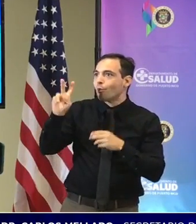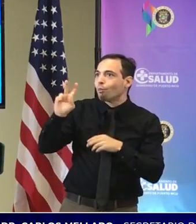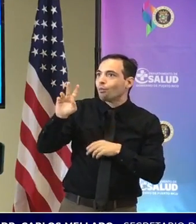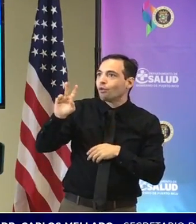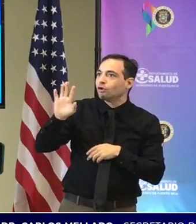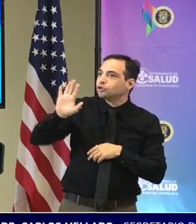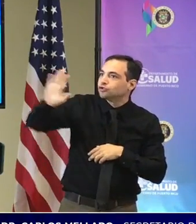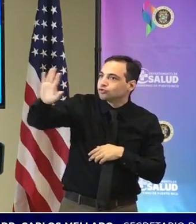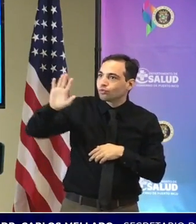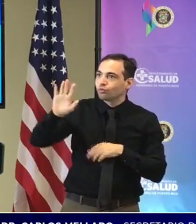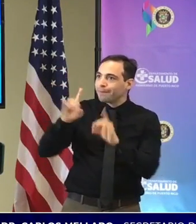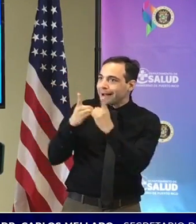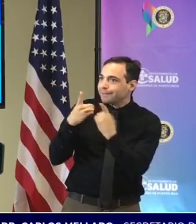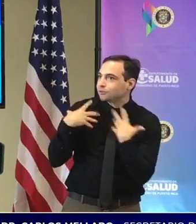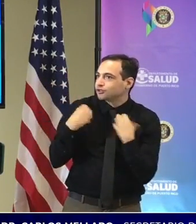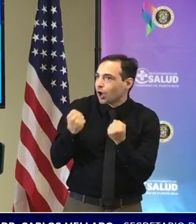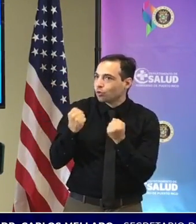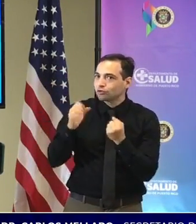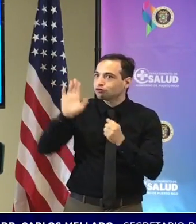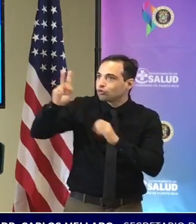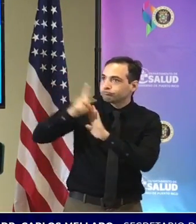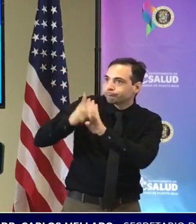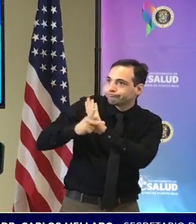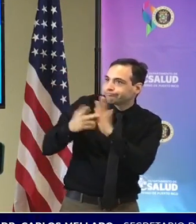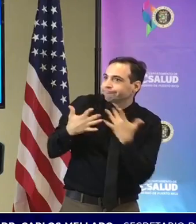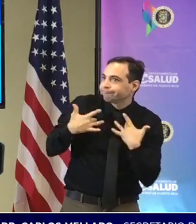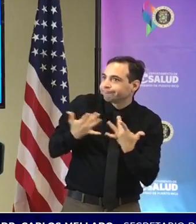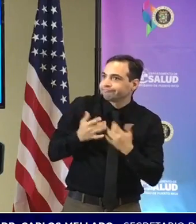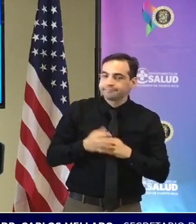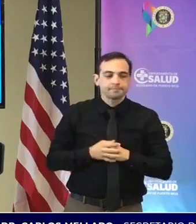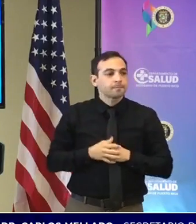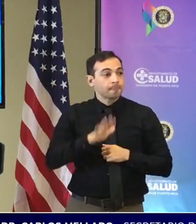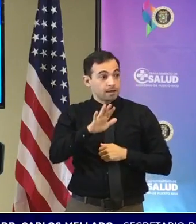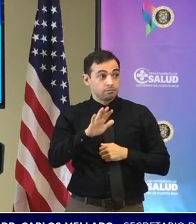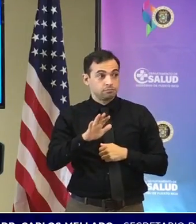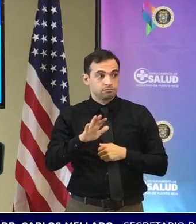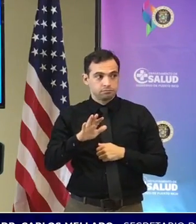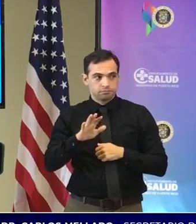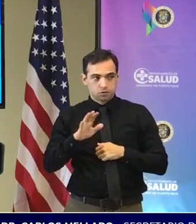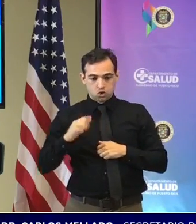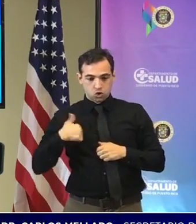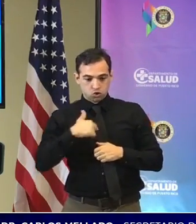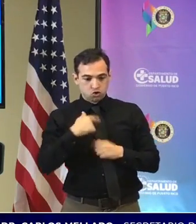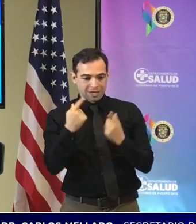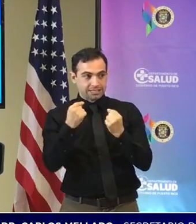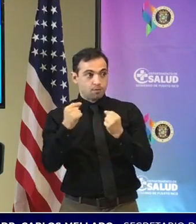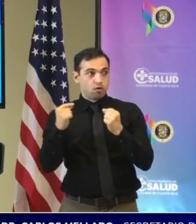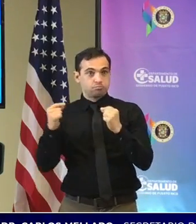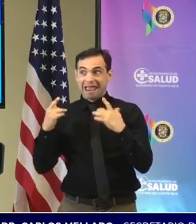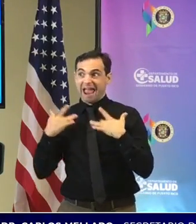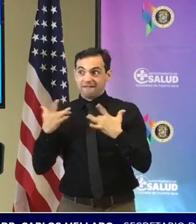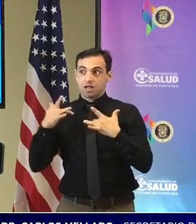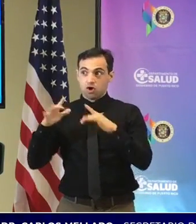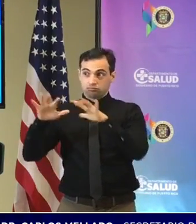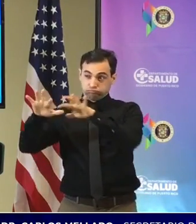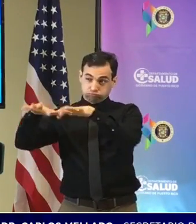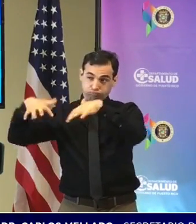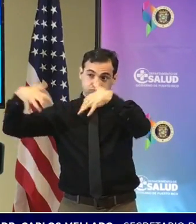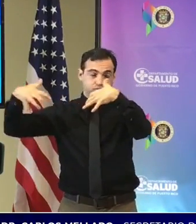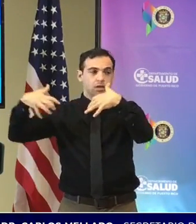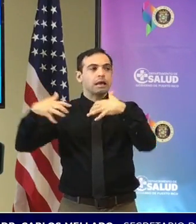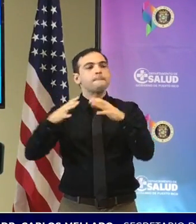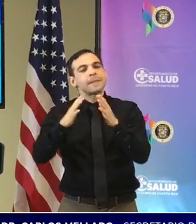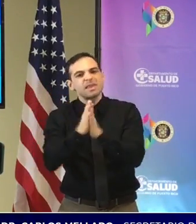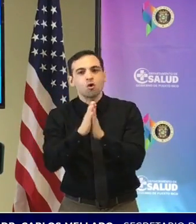salud en el departamento de salud cuando se presenta por ejemplo cuando se presenta un evento pues el evento se le pide que sean 100%